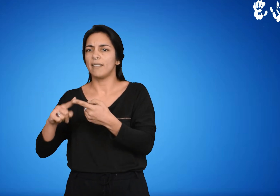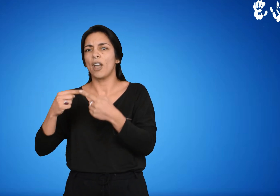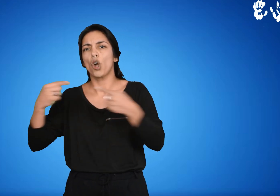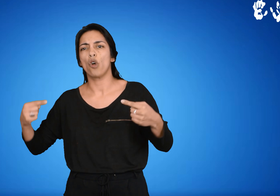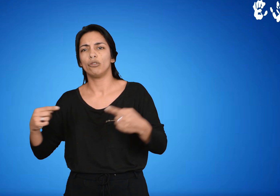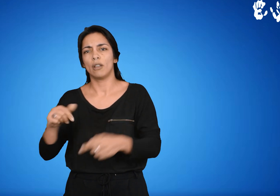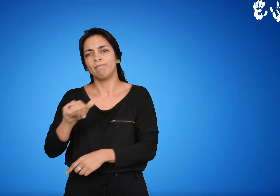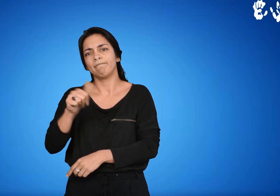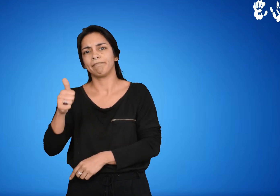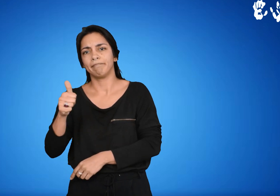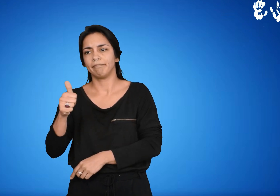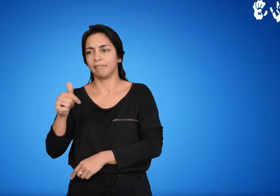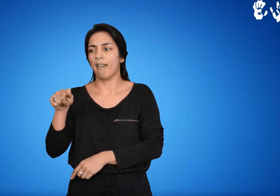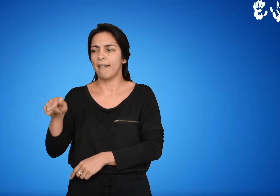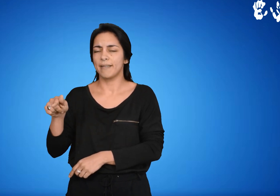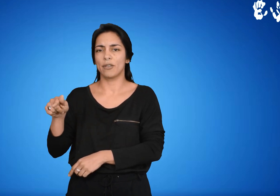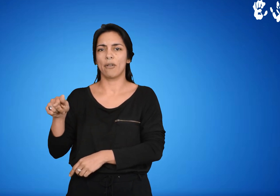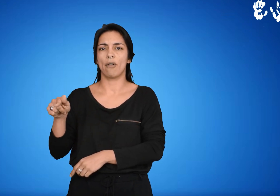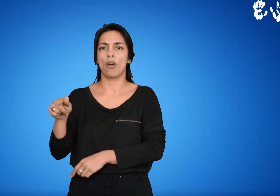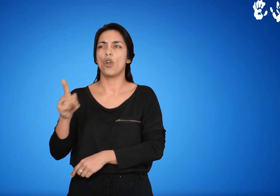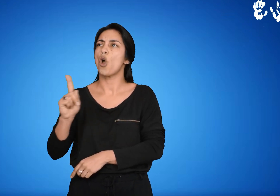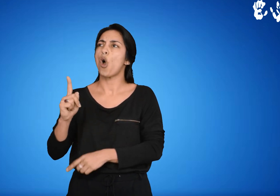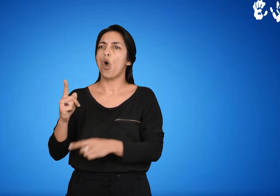para el grupo, para esos muchos que lo conforman.